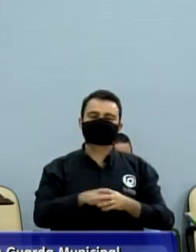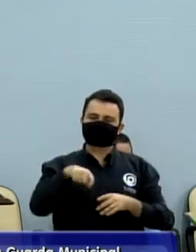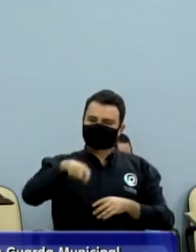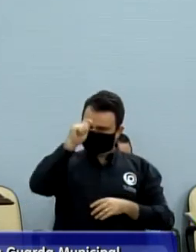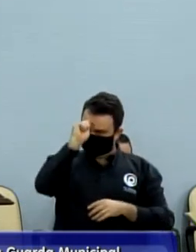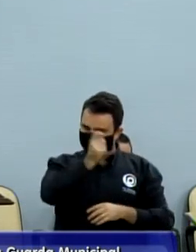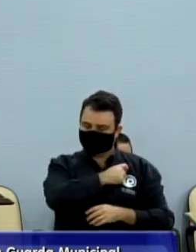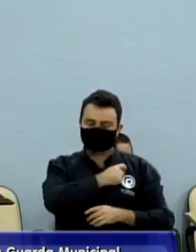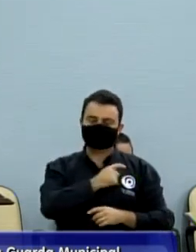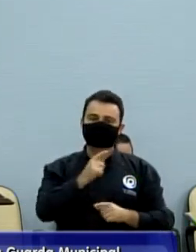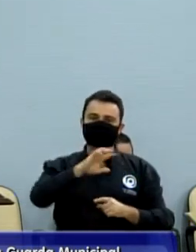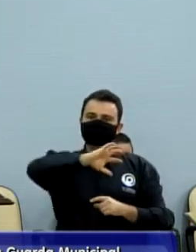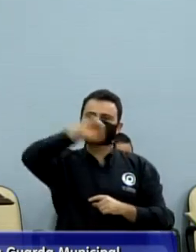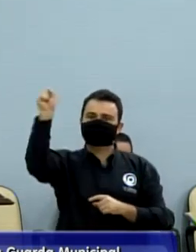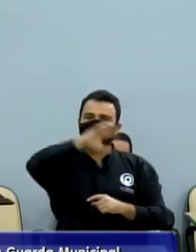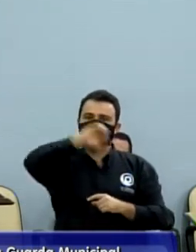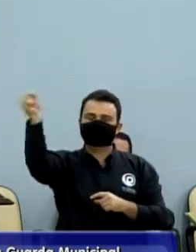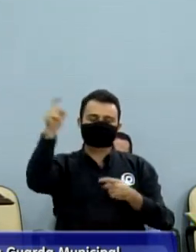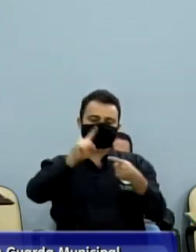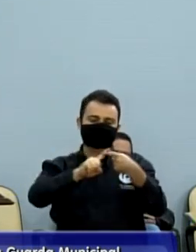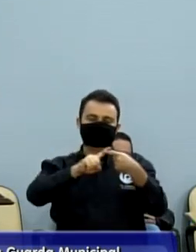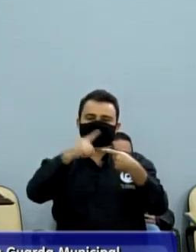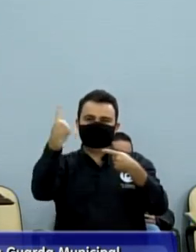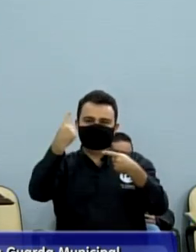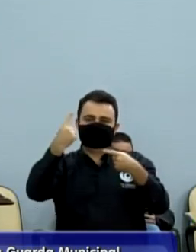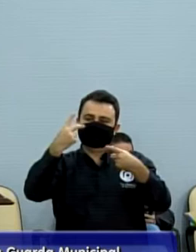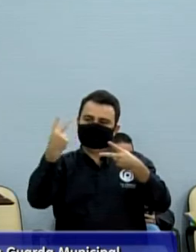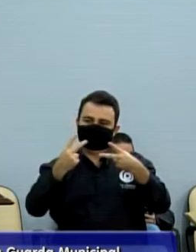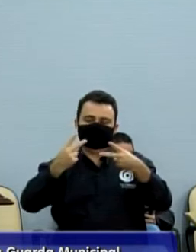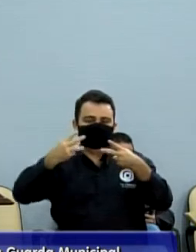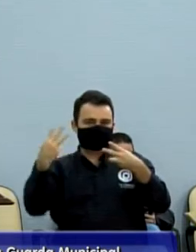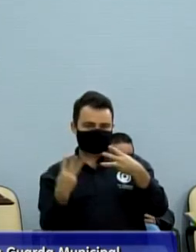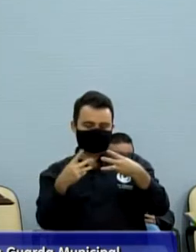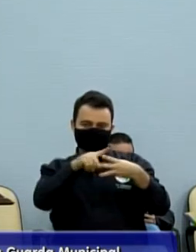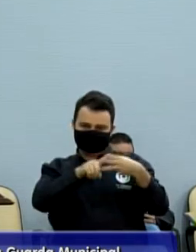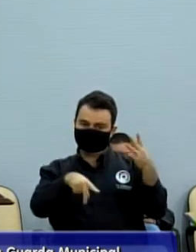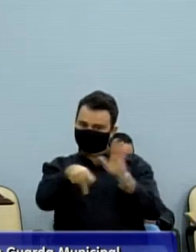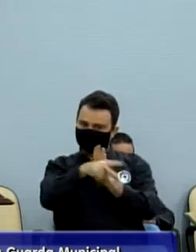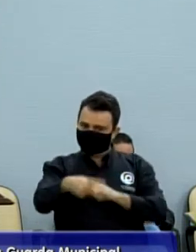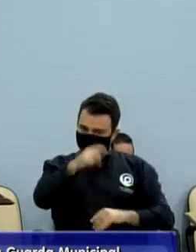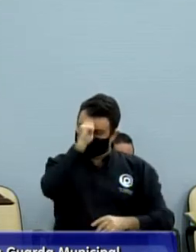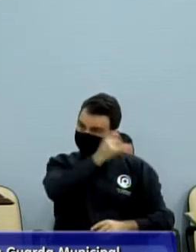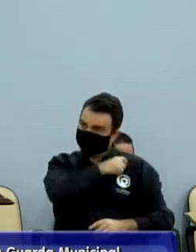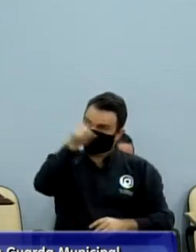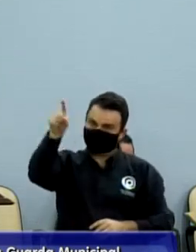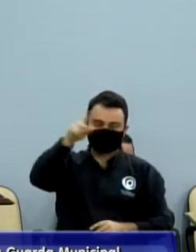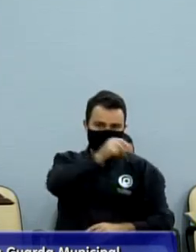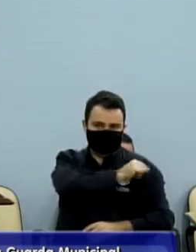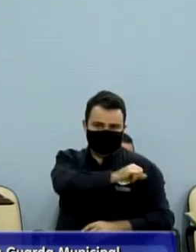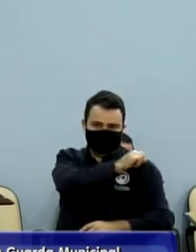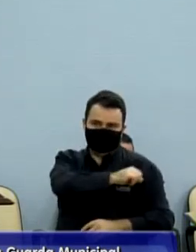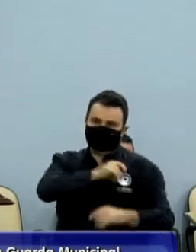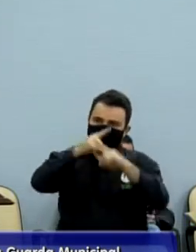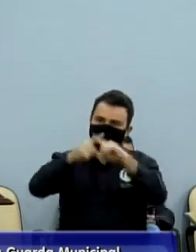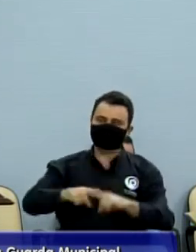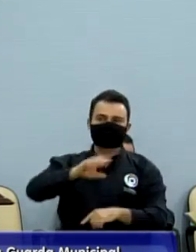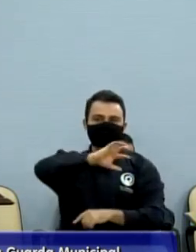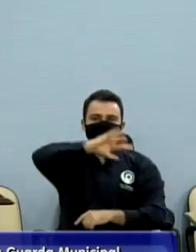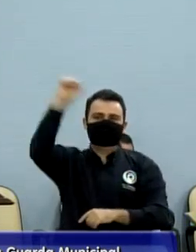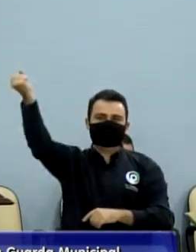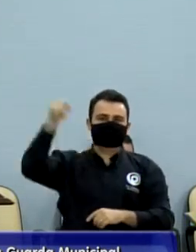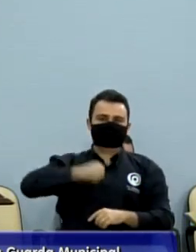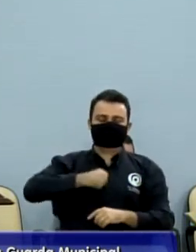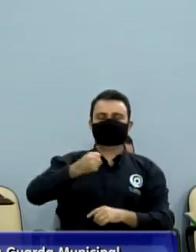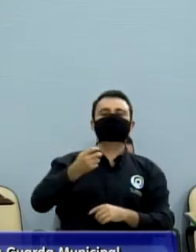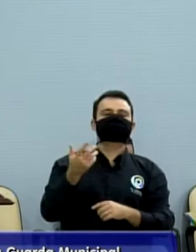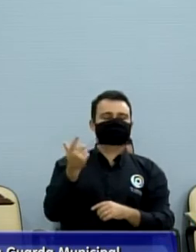gente parabeniza também, e o Bar Esquina Ceará, que ficou em terceiro lugar. Então, parabéns a todos aqueles que participaram dessa edição do